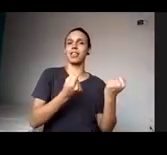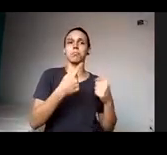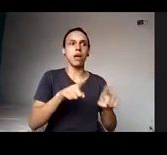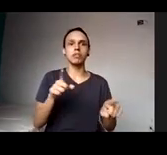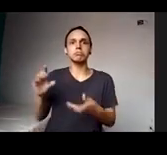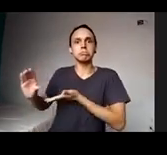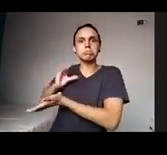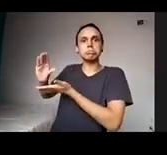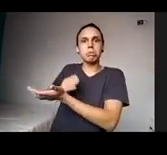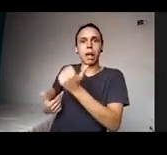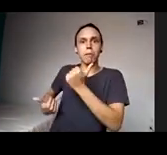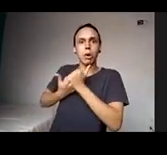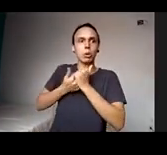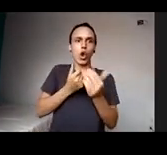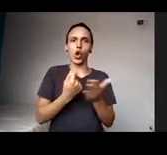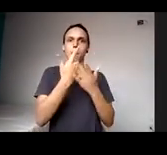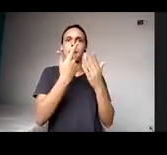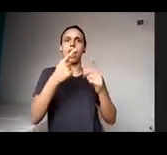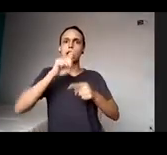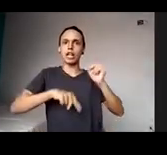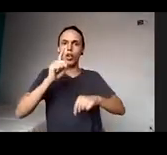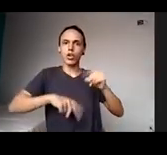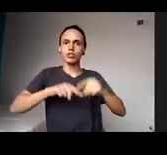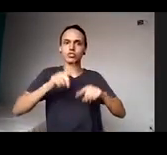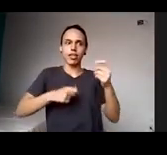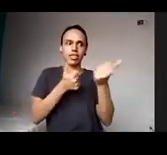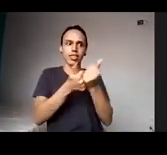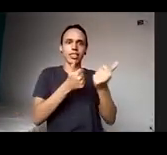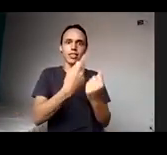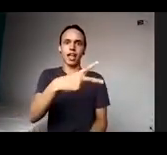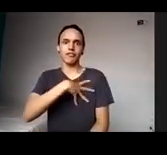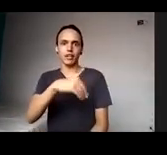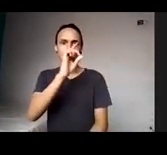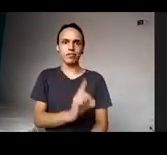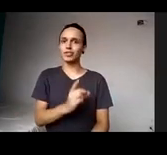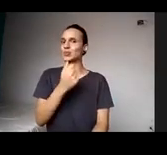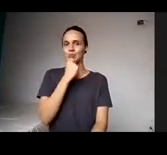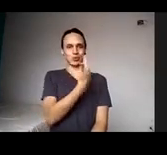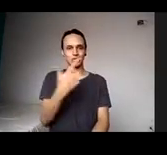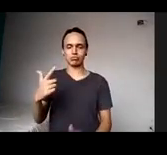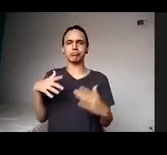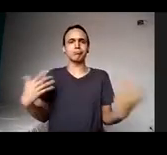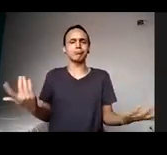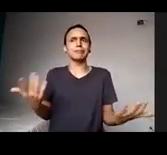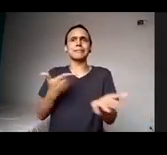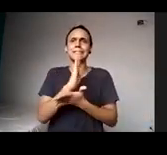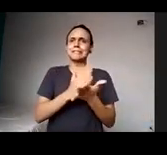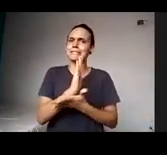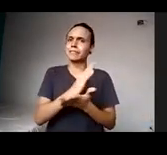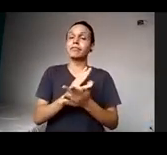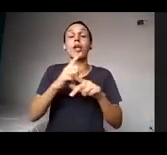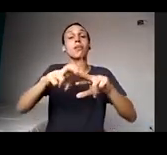então que isso incomodava muito ele. E aí eu gostaria de saber se a gente tem tido avanços nisso, especialmente e acho que ajudam,